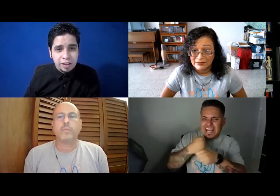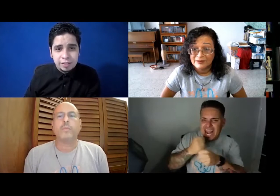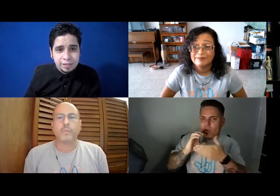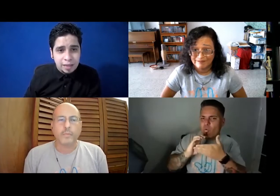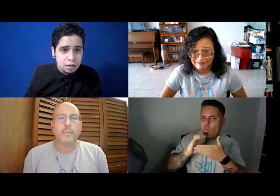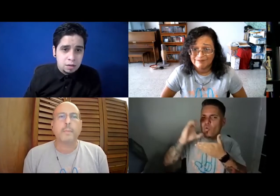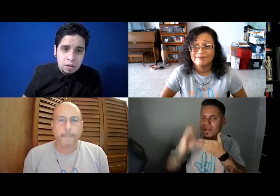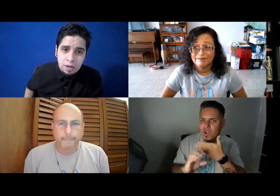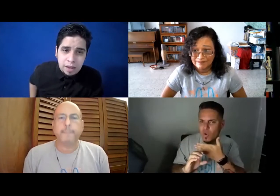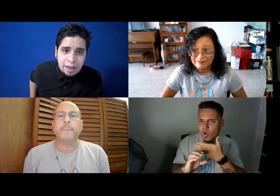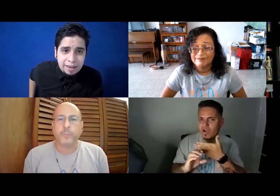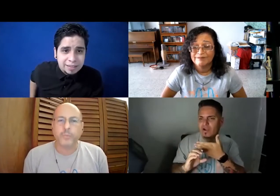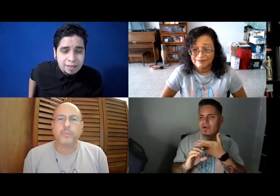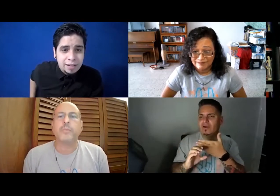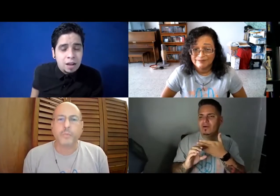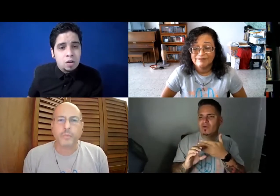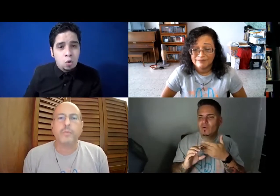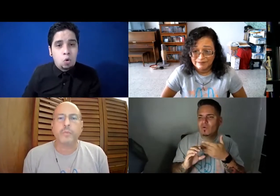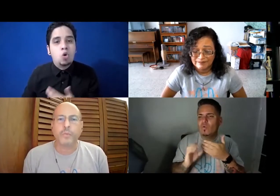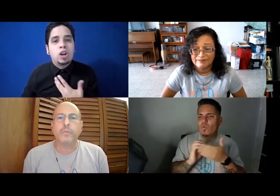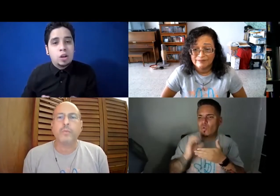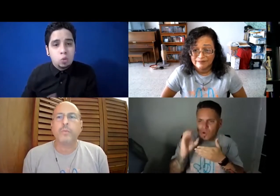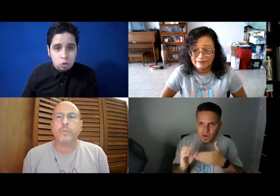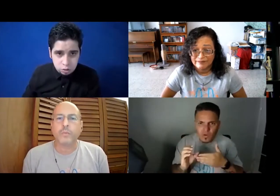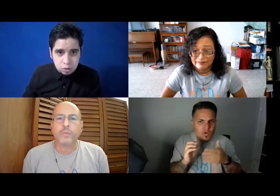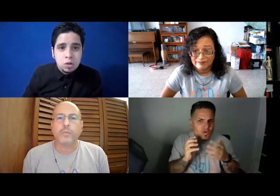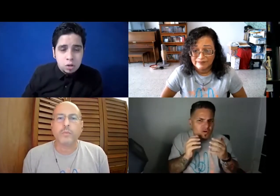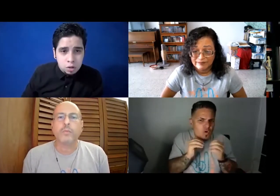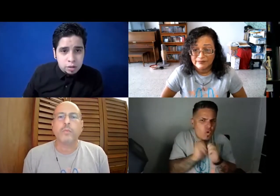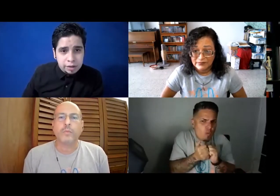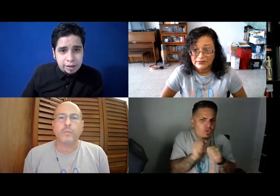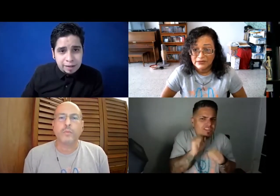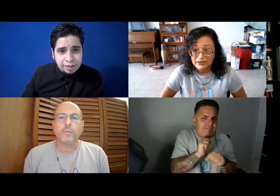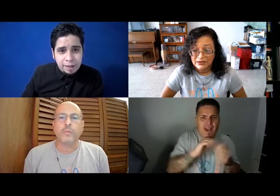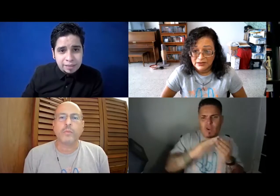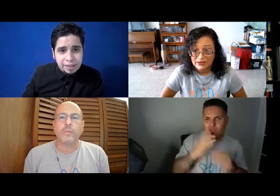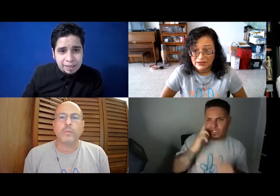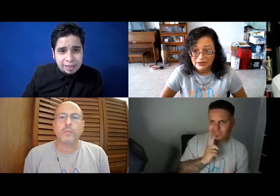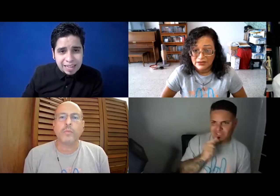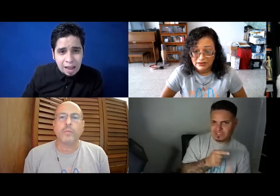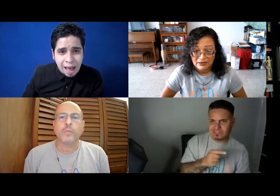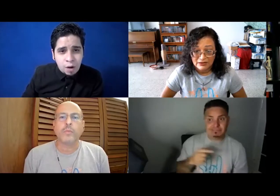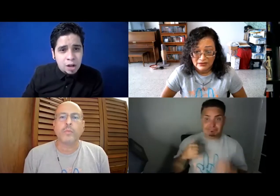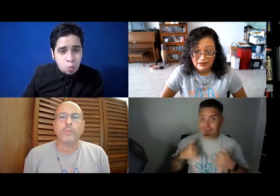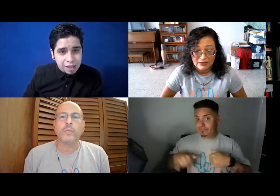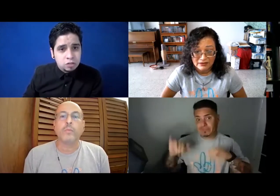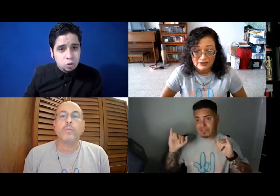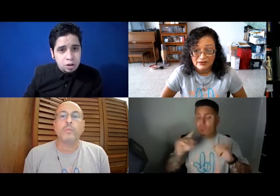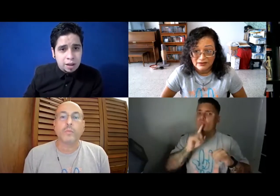esencial. Hay que hacer, ¿verdad?, un currículo que realmente que trabaje con la comunidad solda,